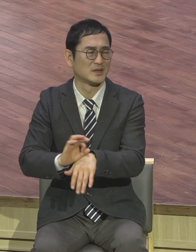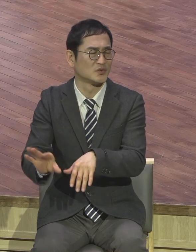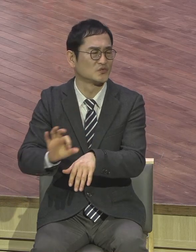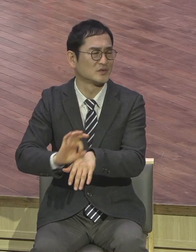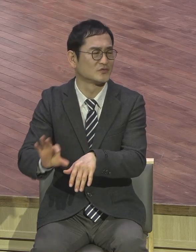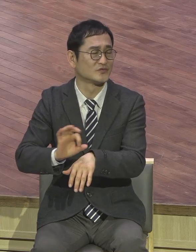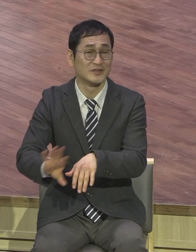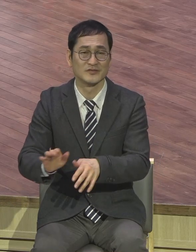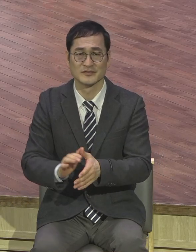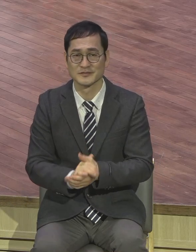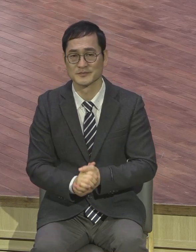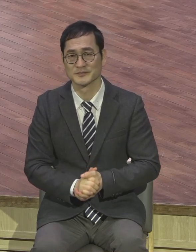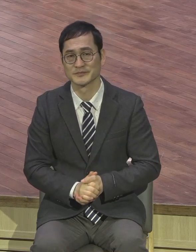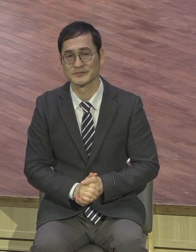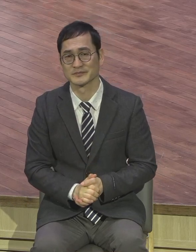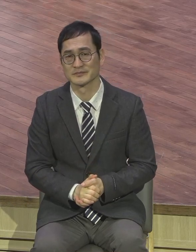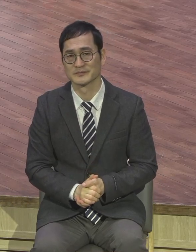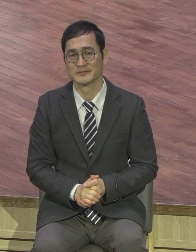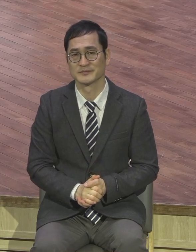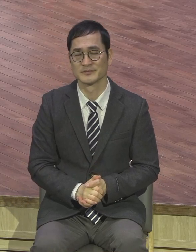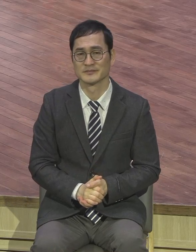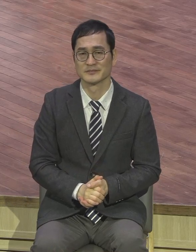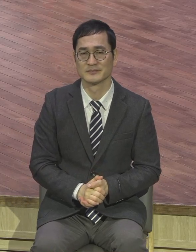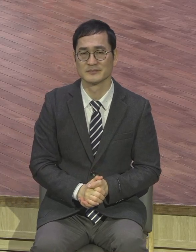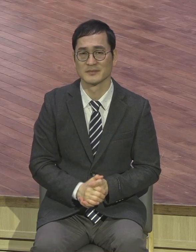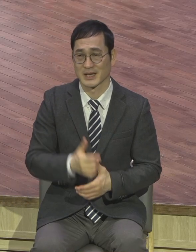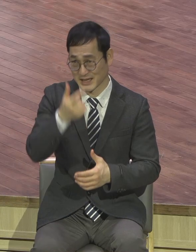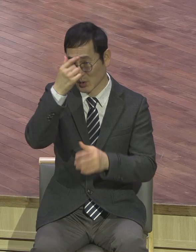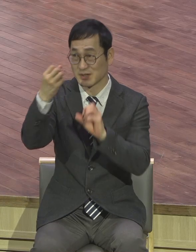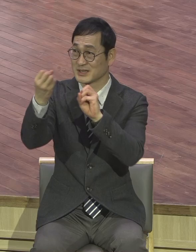기도 응답에 대한 기대가 없으니까 슬램이 없지요.